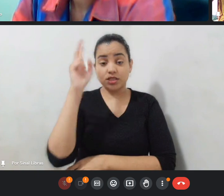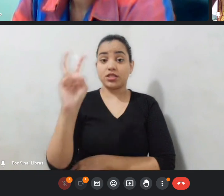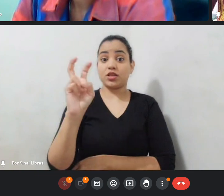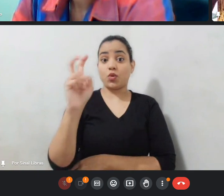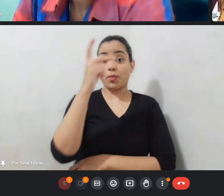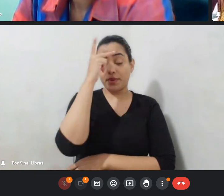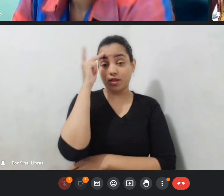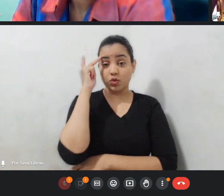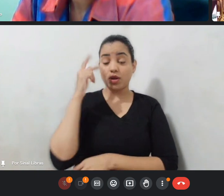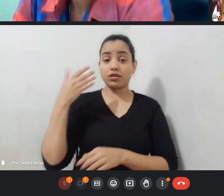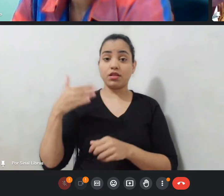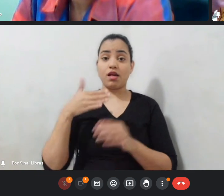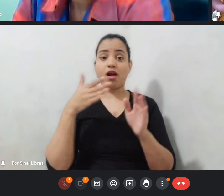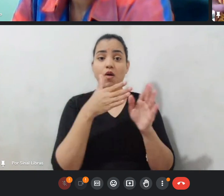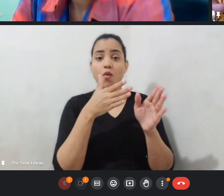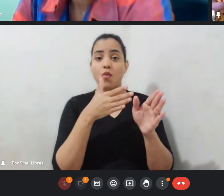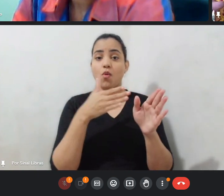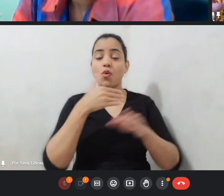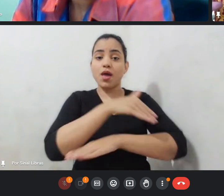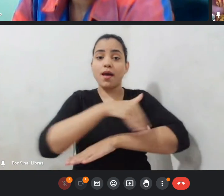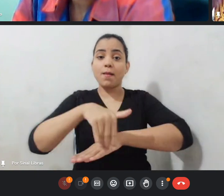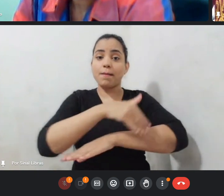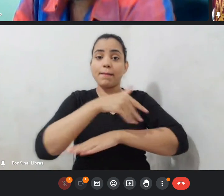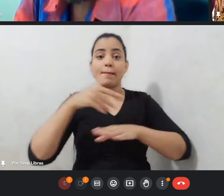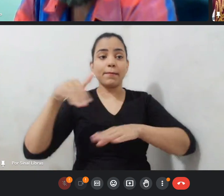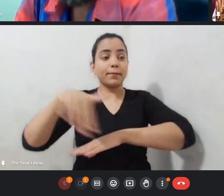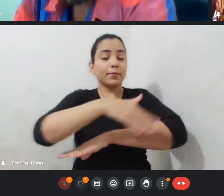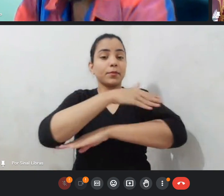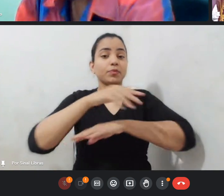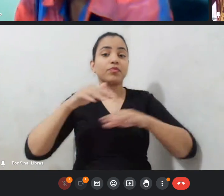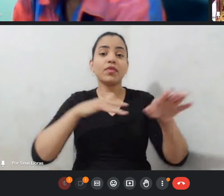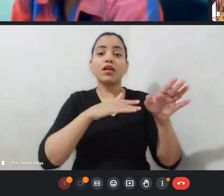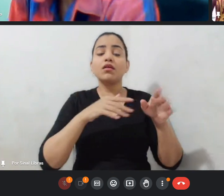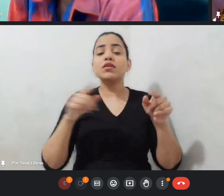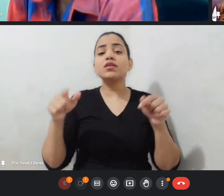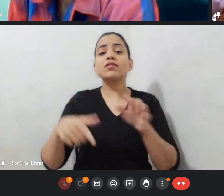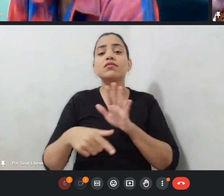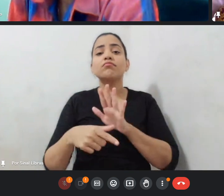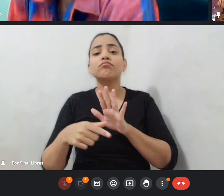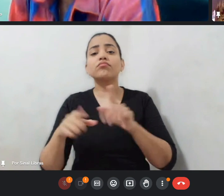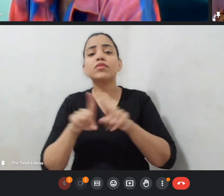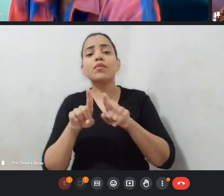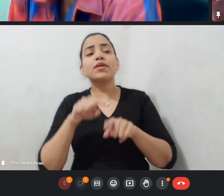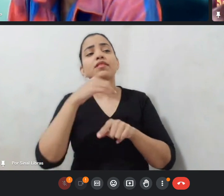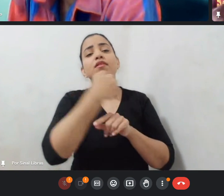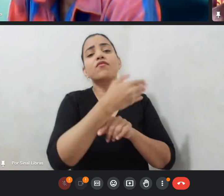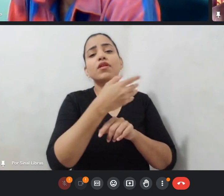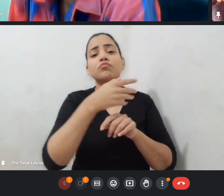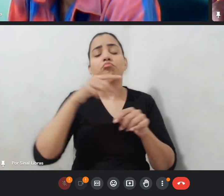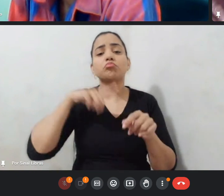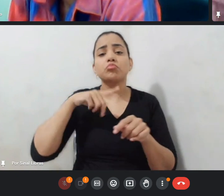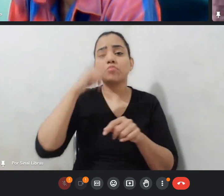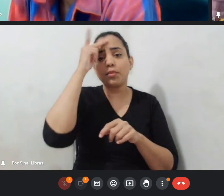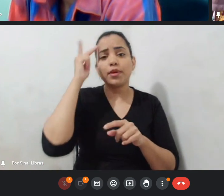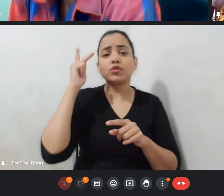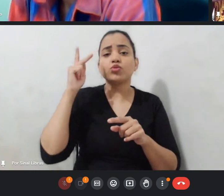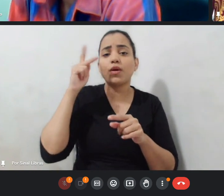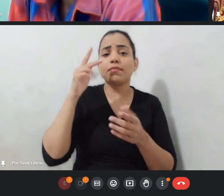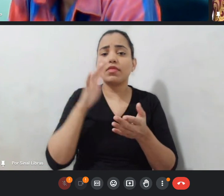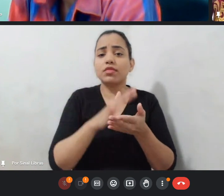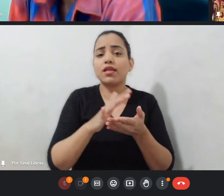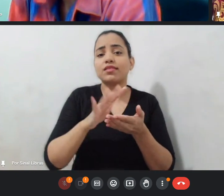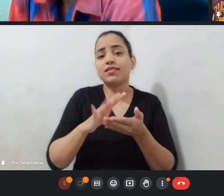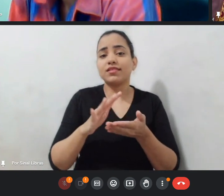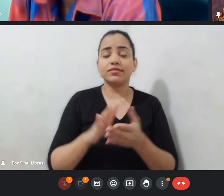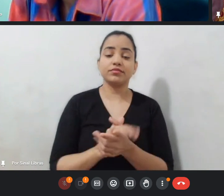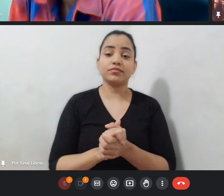com a orquestra de frevo na frente e uma outra atividade que aí vai ter a ver com a pergunta a gente tem